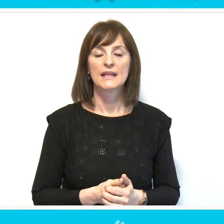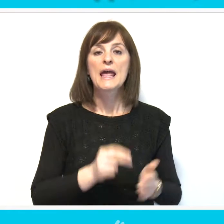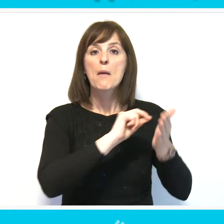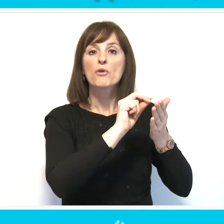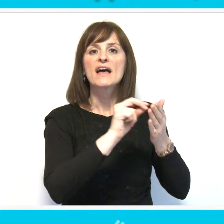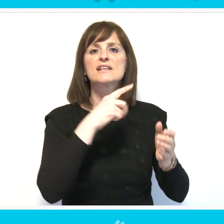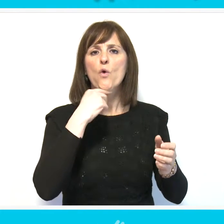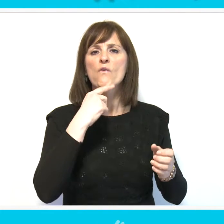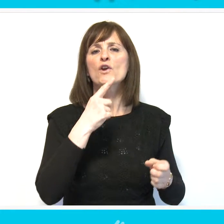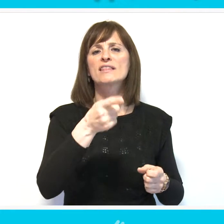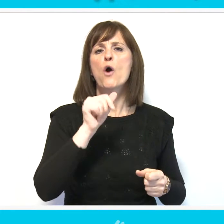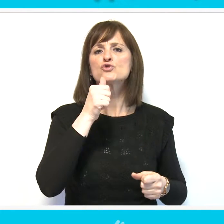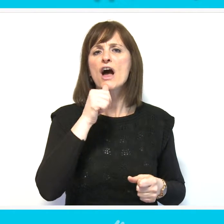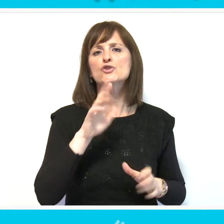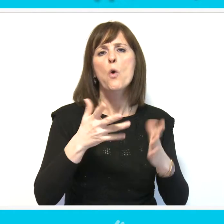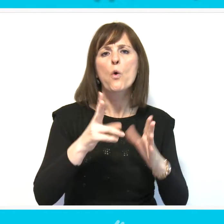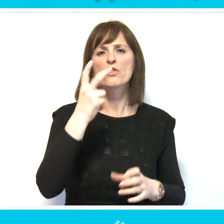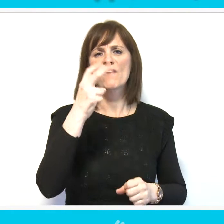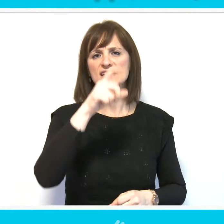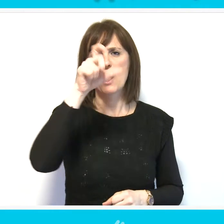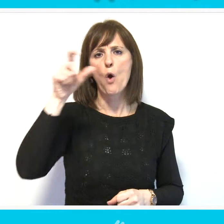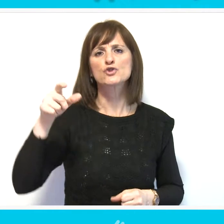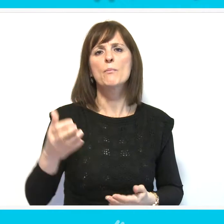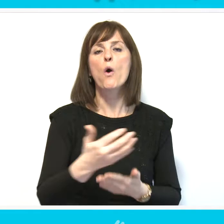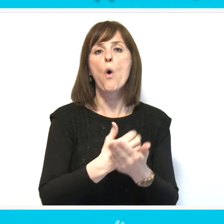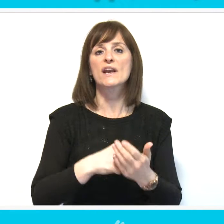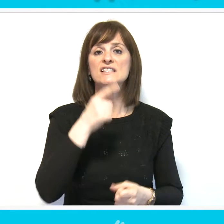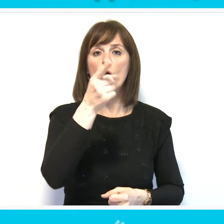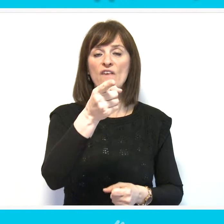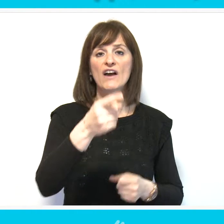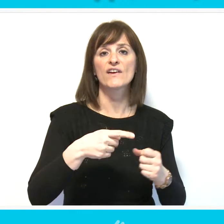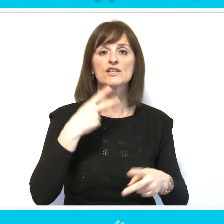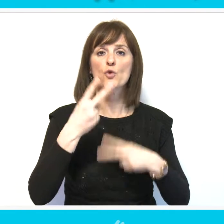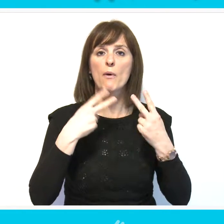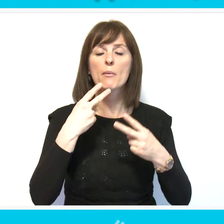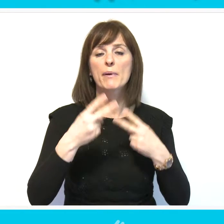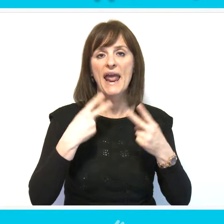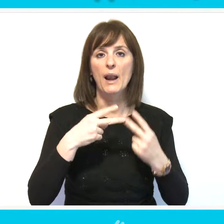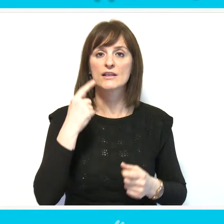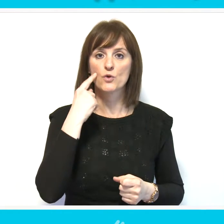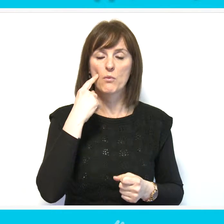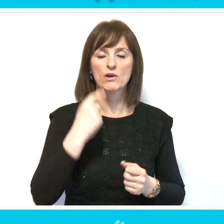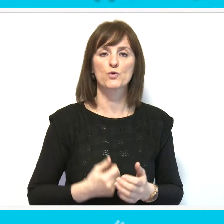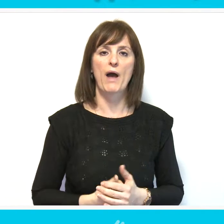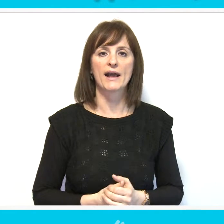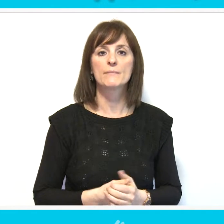Podaci govore da u Čačku oko dve stotine osoba koristi ovakav vid stomatoloških usluga.